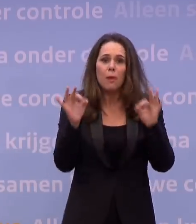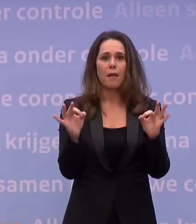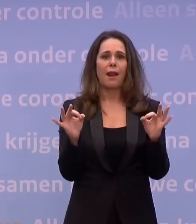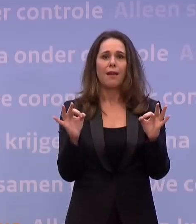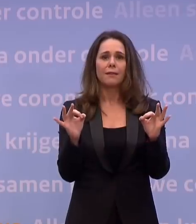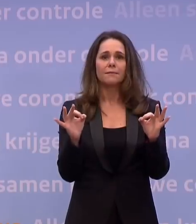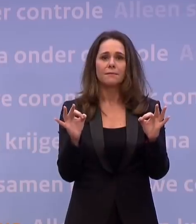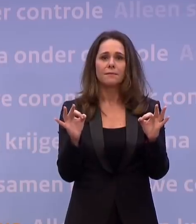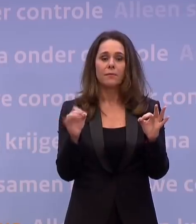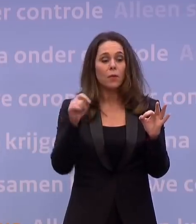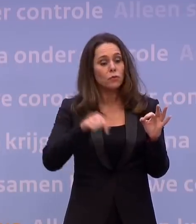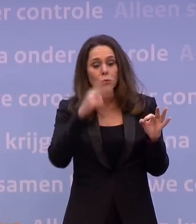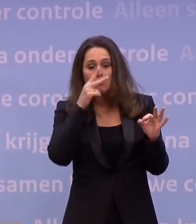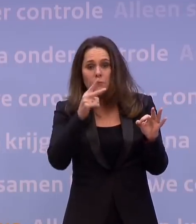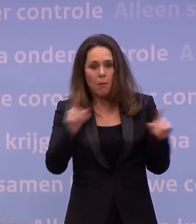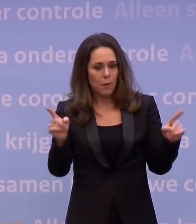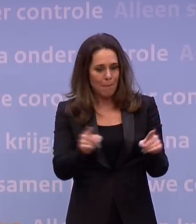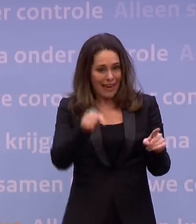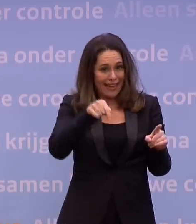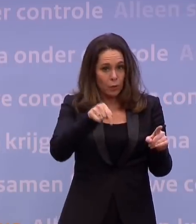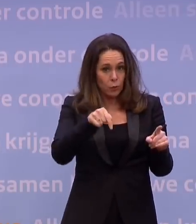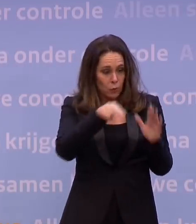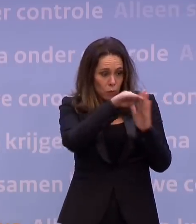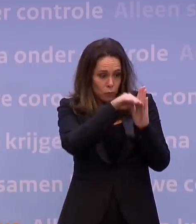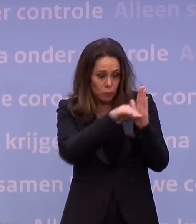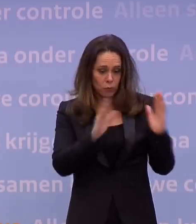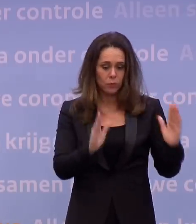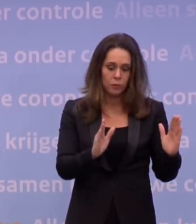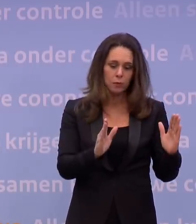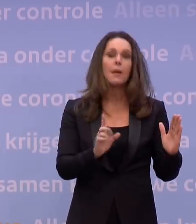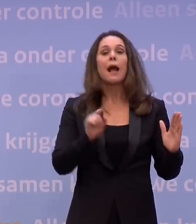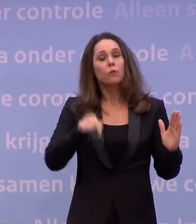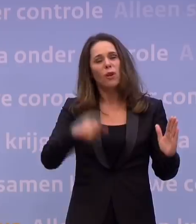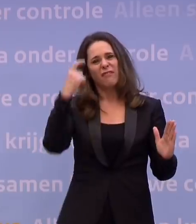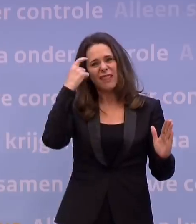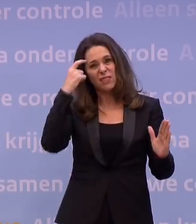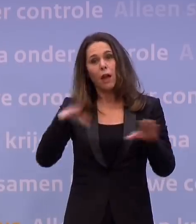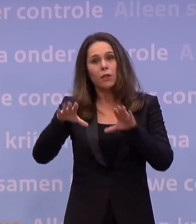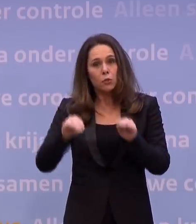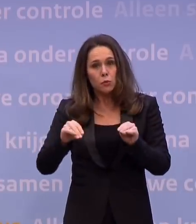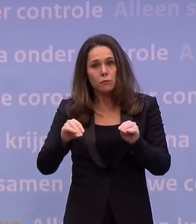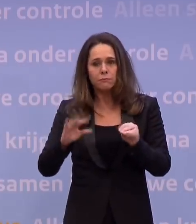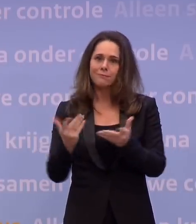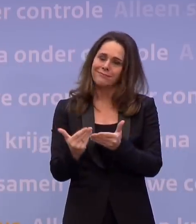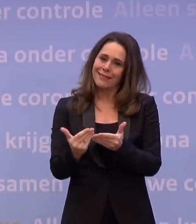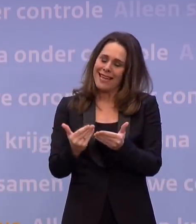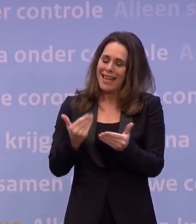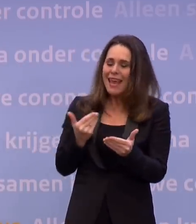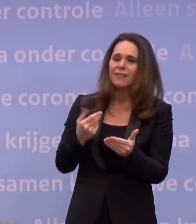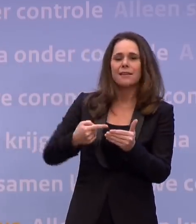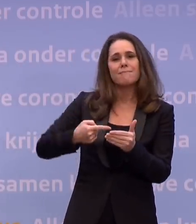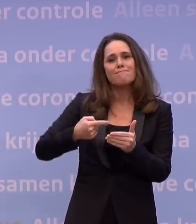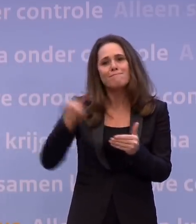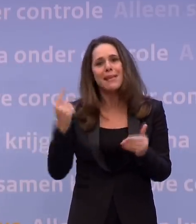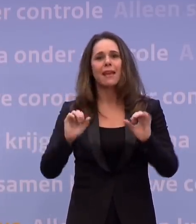kijken naar de beperkingen van nu, maar ook hoe we, als we nu verstandige stappen zetten, ook weer eerder ruimte krijgen om weer dingen mogelijk